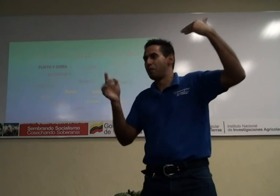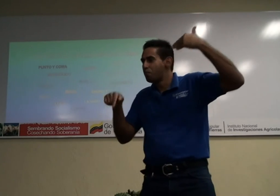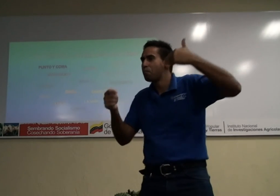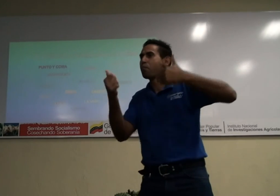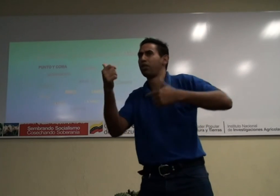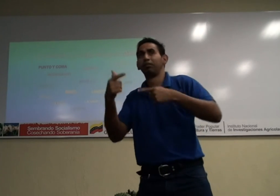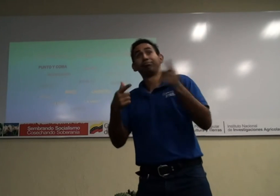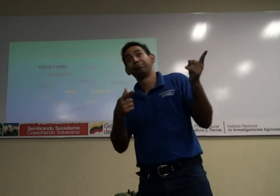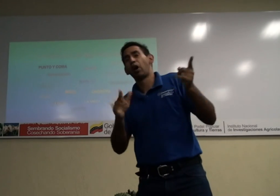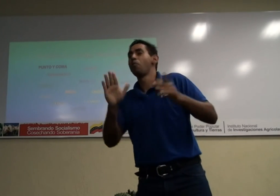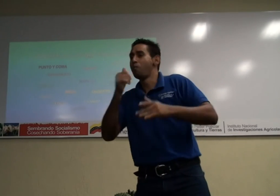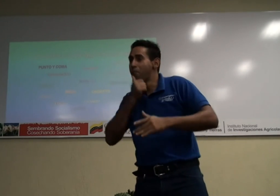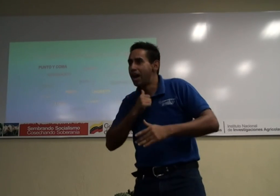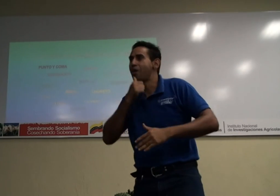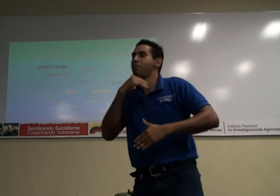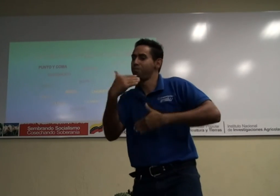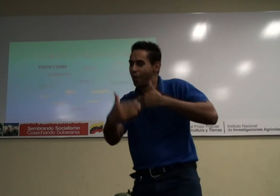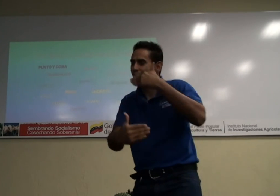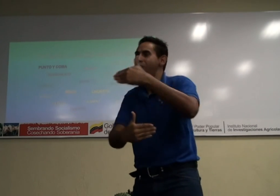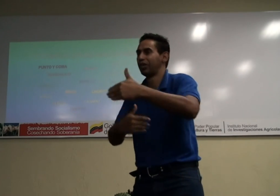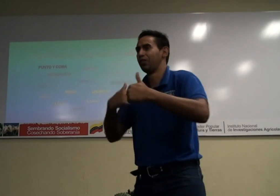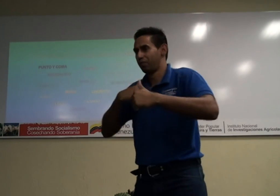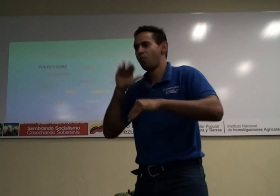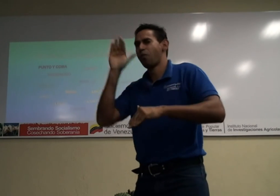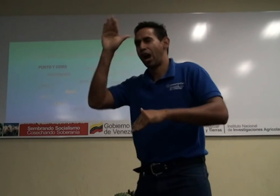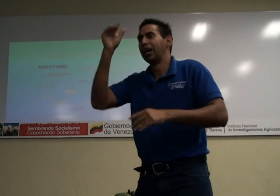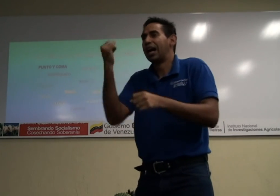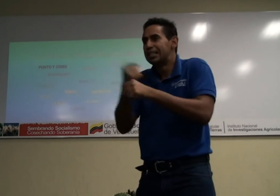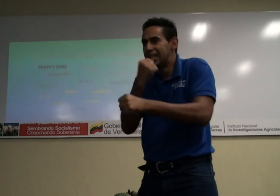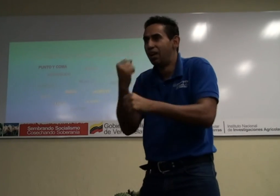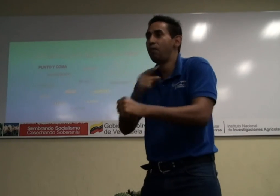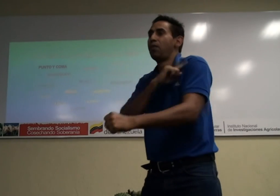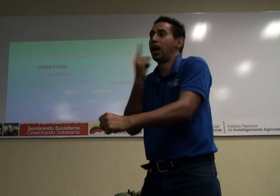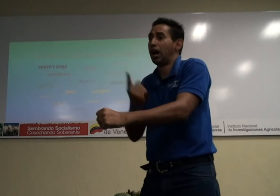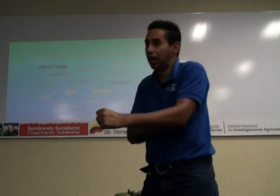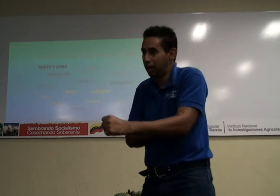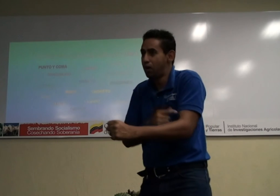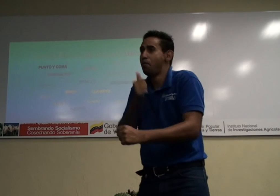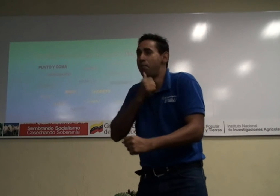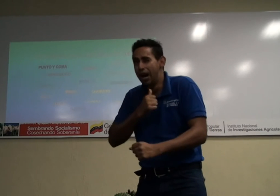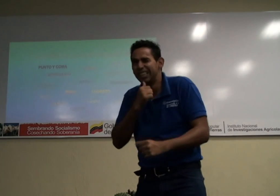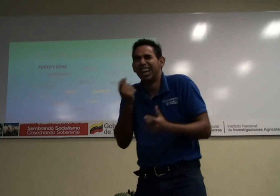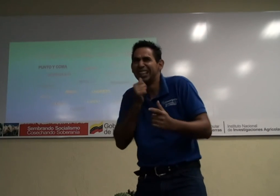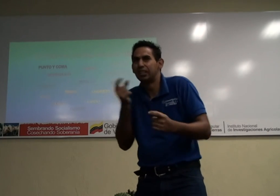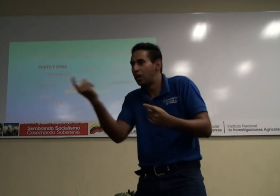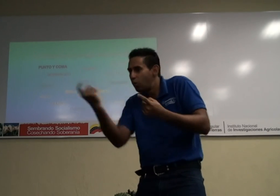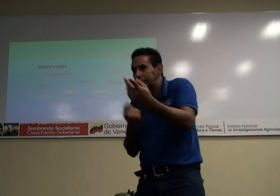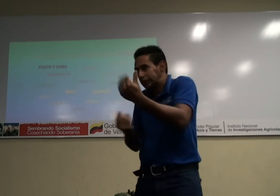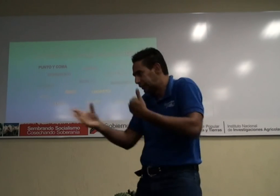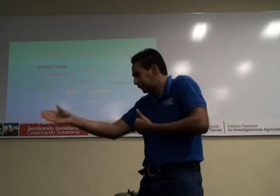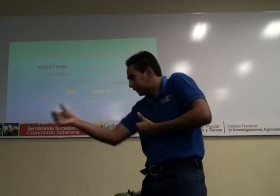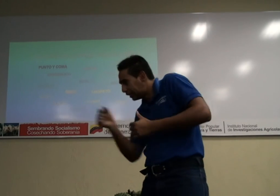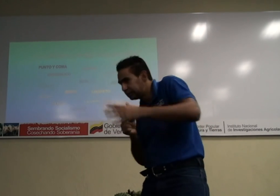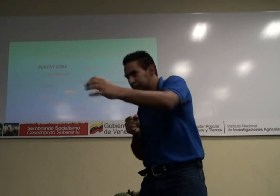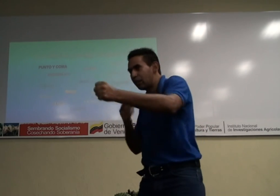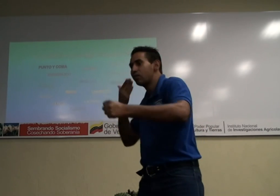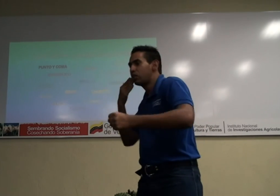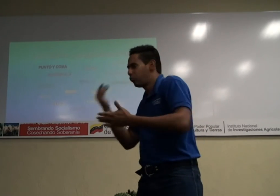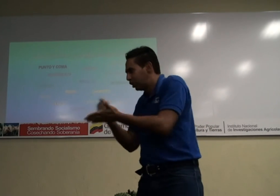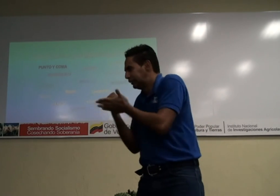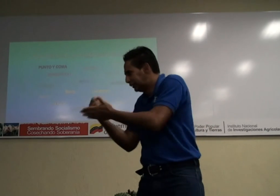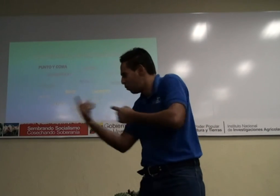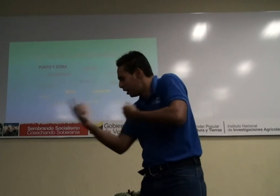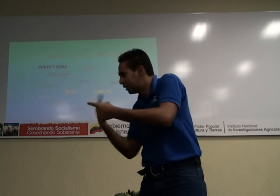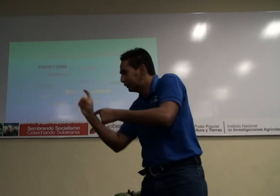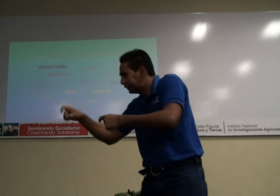la información. Sabemos que anteriormente, se hizo lucha, pero no fueron muy significativas. Hoy en día, tenemos